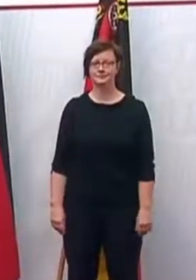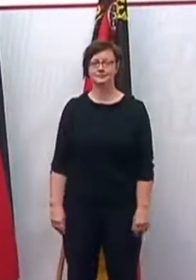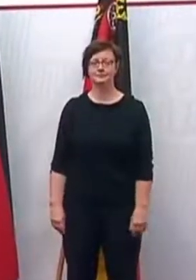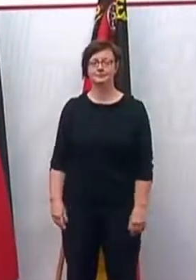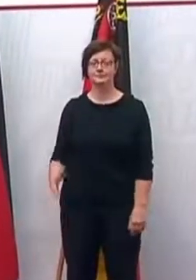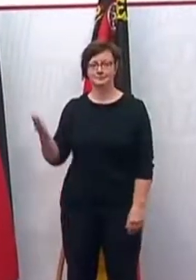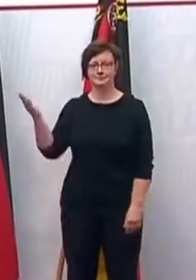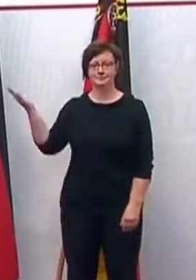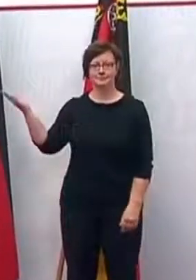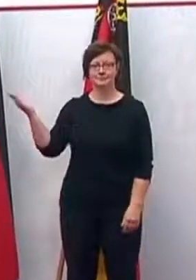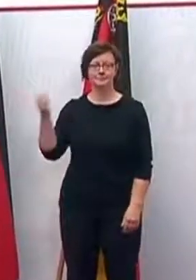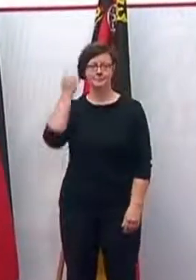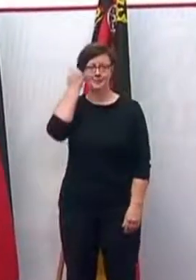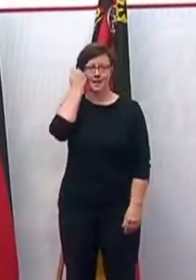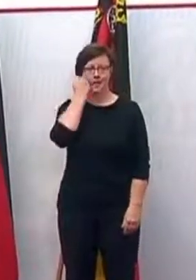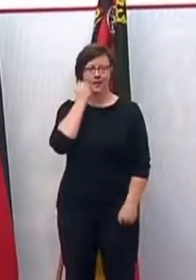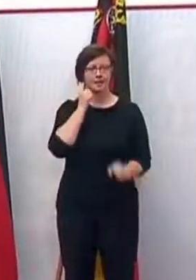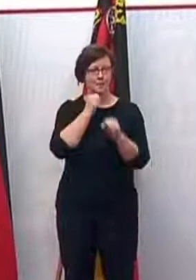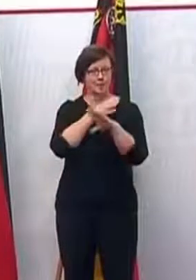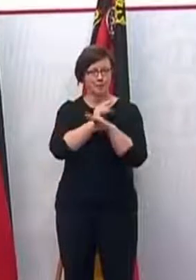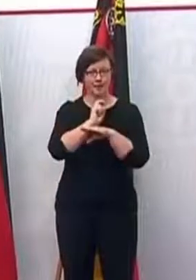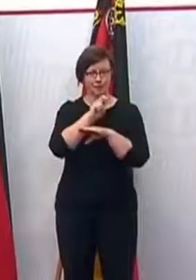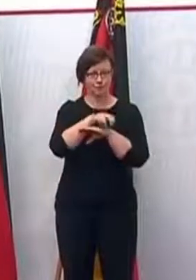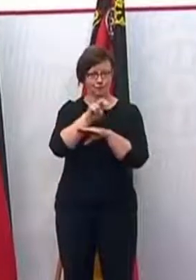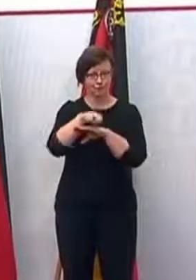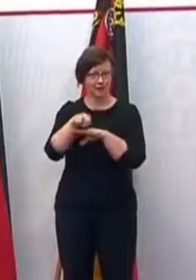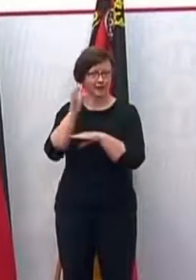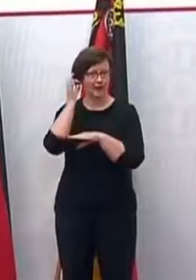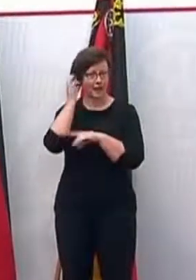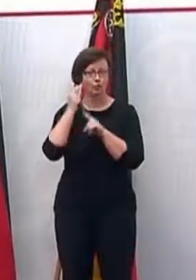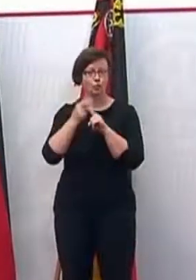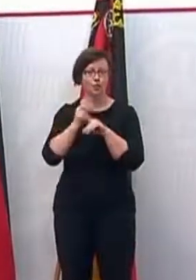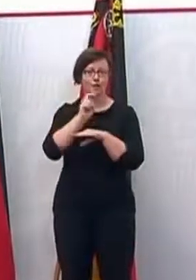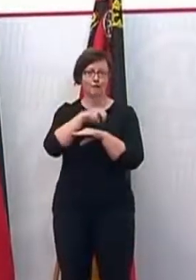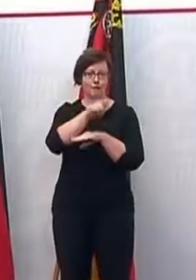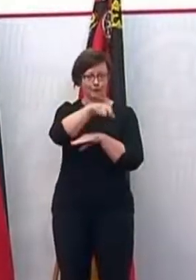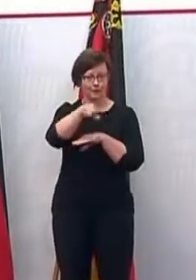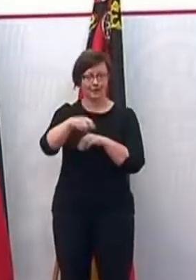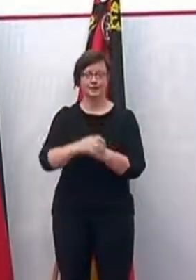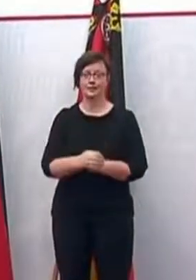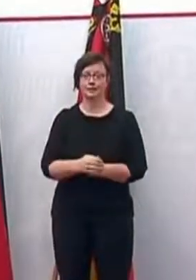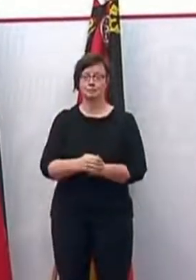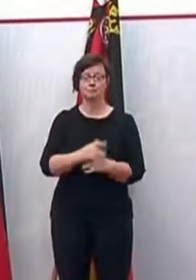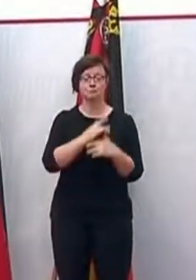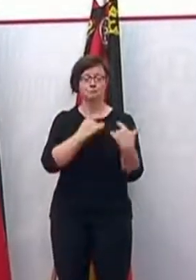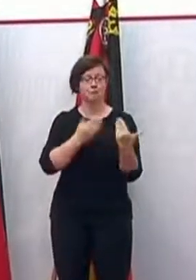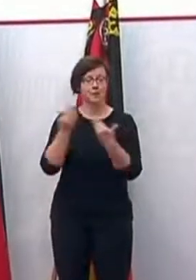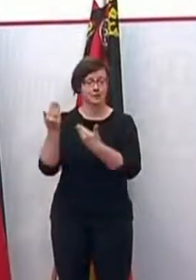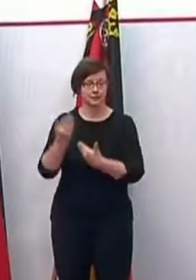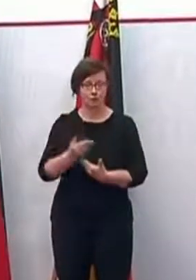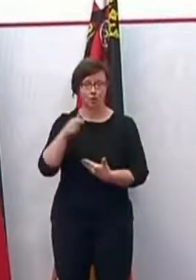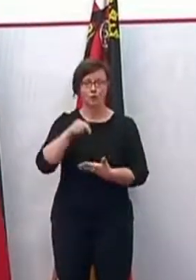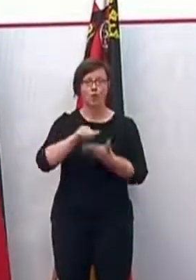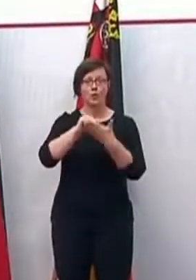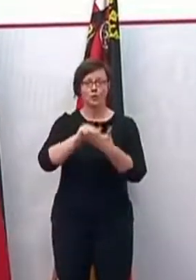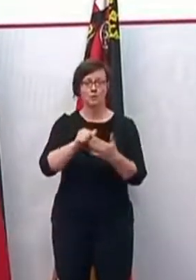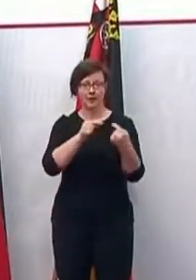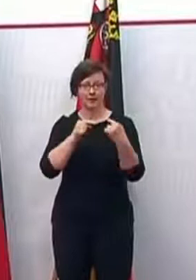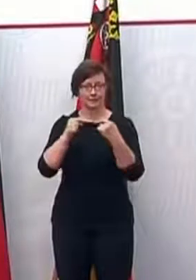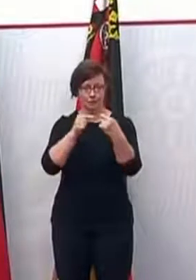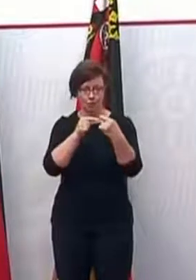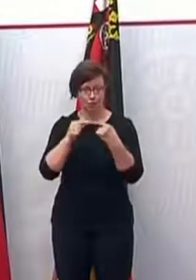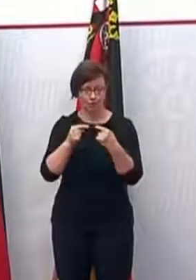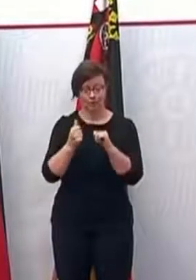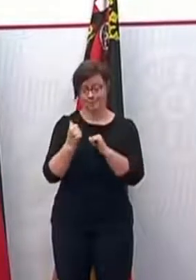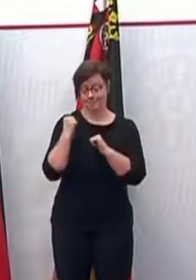Liebe Medienvertreterinnen und Medienvertreter, ich begrüße Sie zu dieser Pressekonferenz im Anschluss an